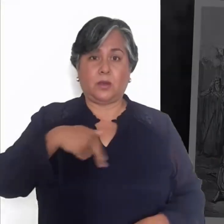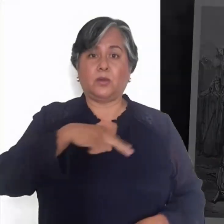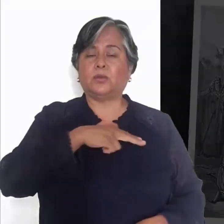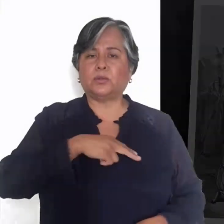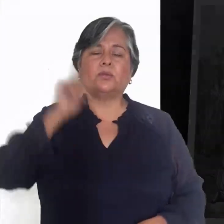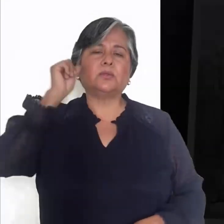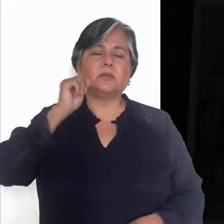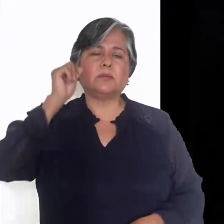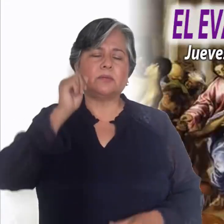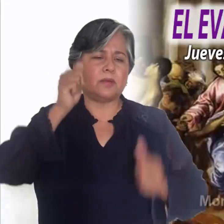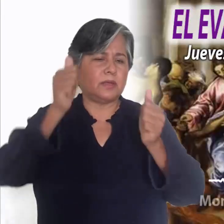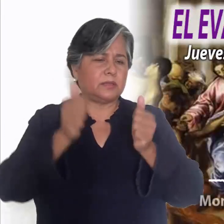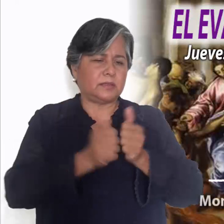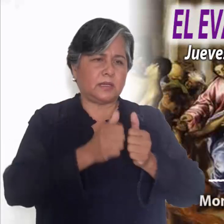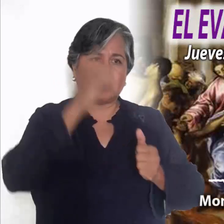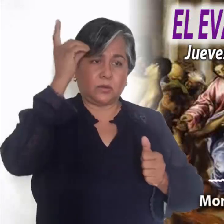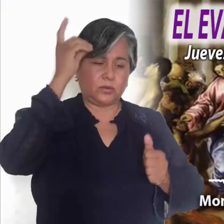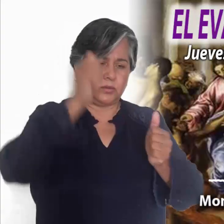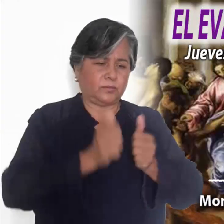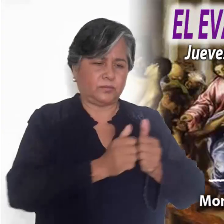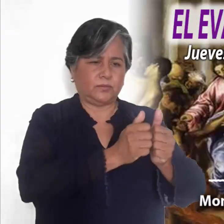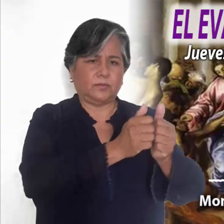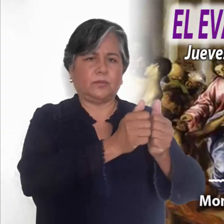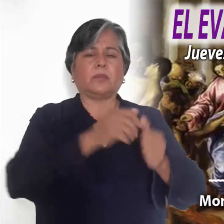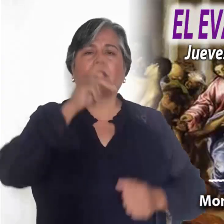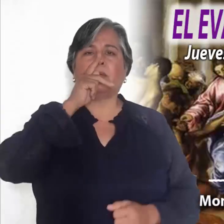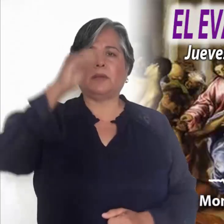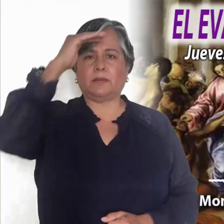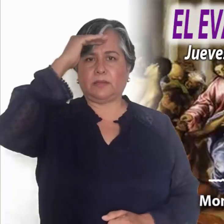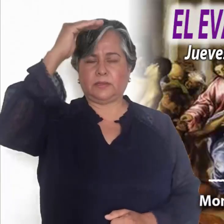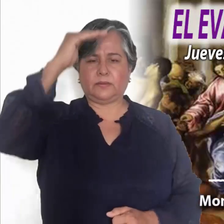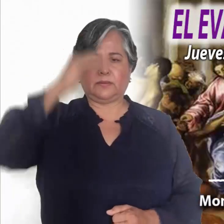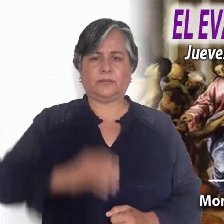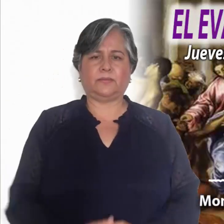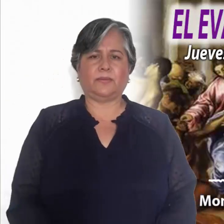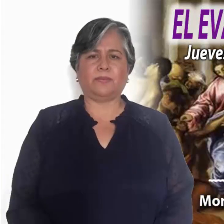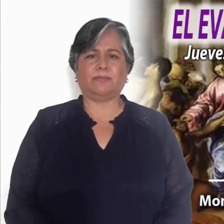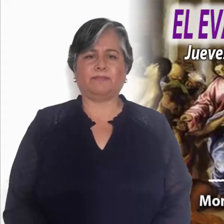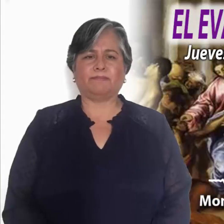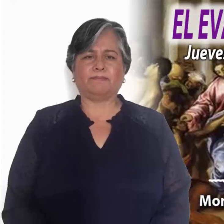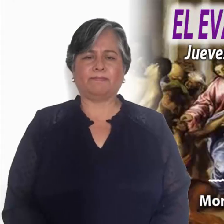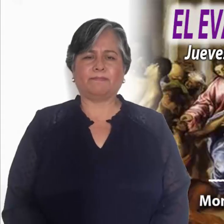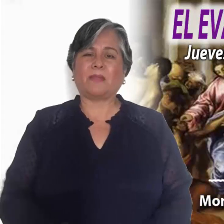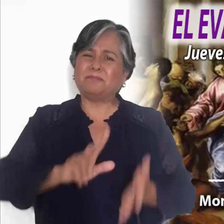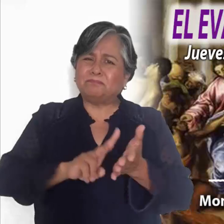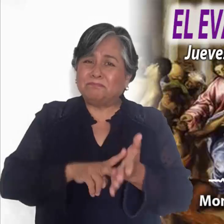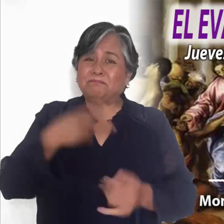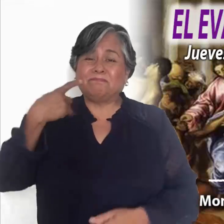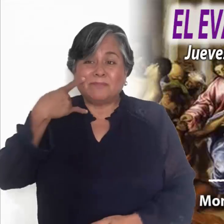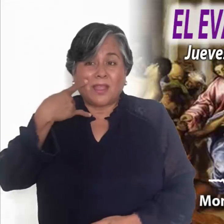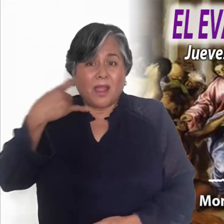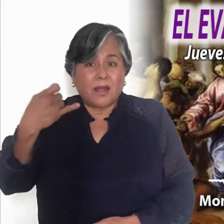y el que no recoge conmigo desparrama. Palabra del Señor A veces resultan